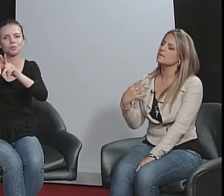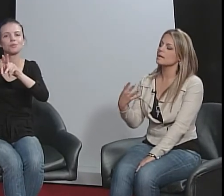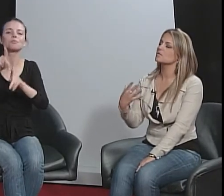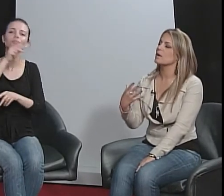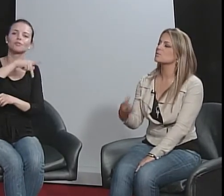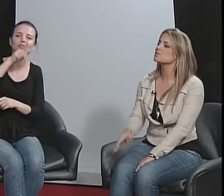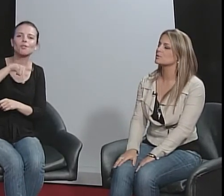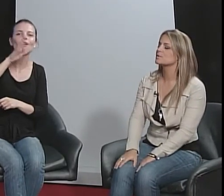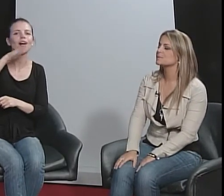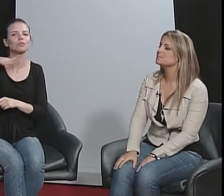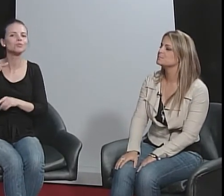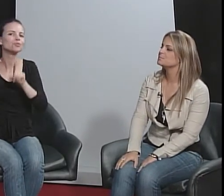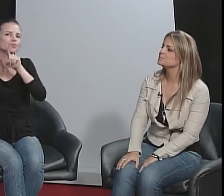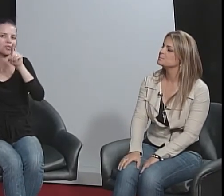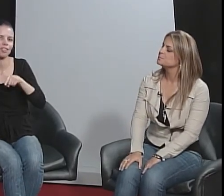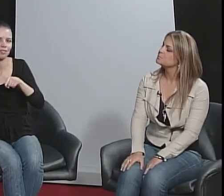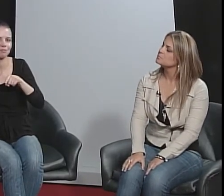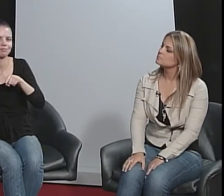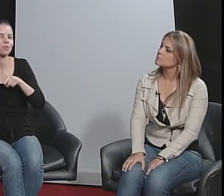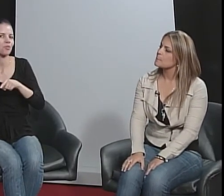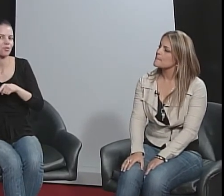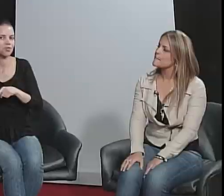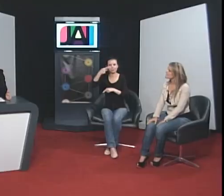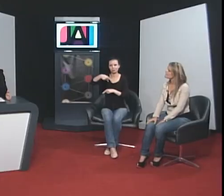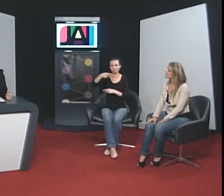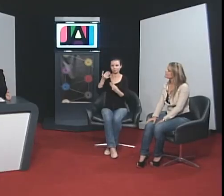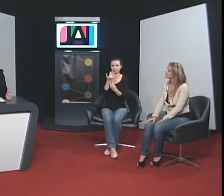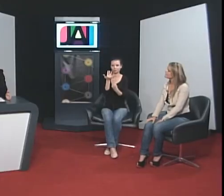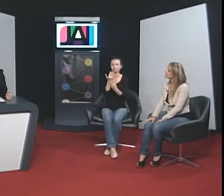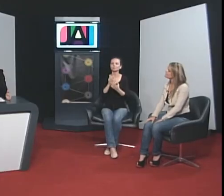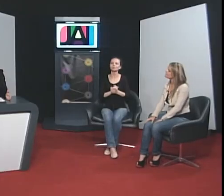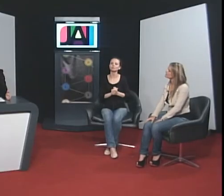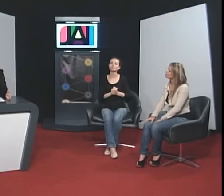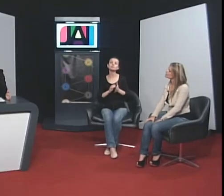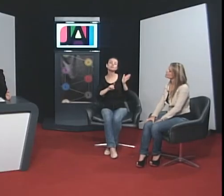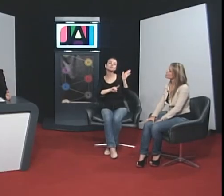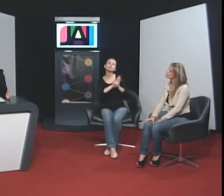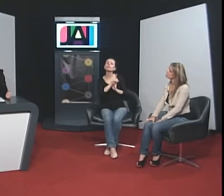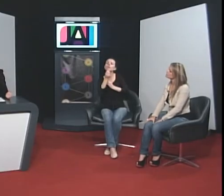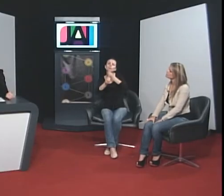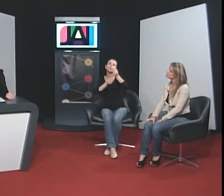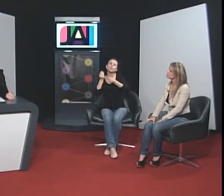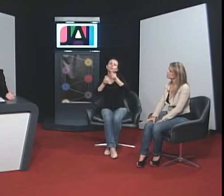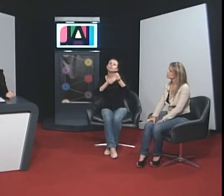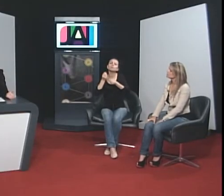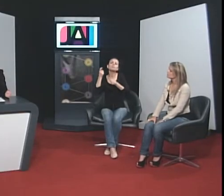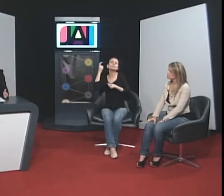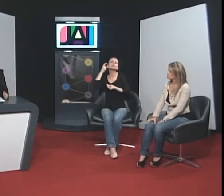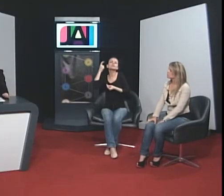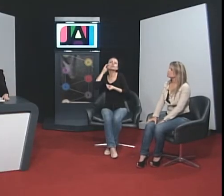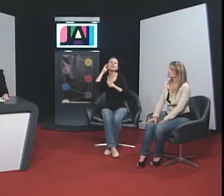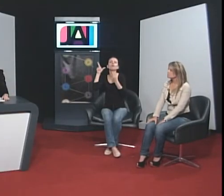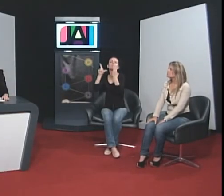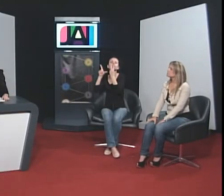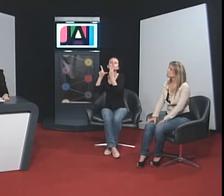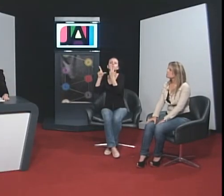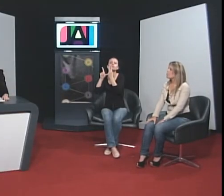relacionar com surdos. Como que foi pensado o programa e quem é a equipe que produz ele? Bom,